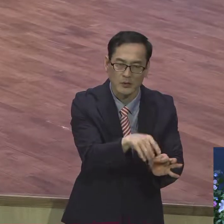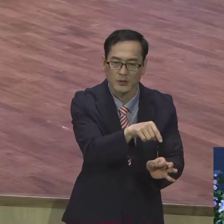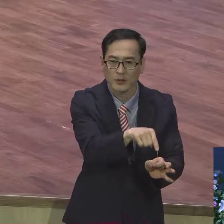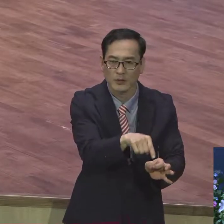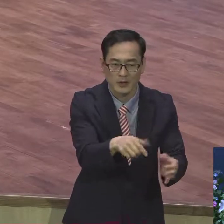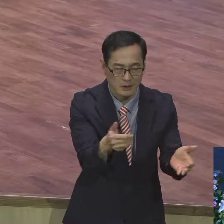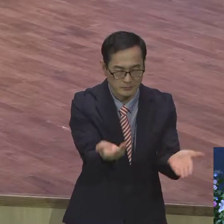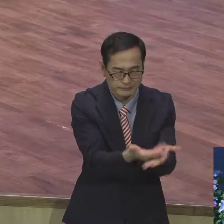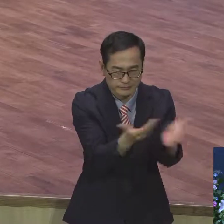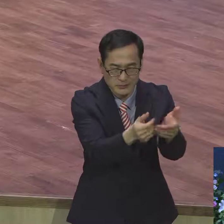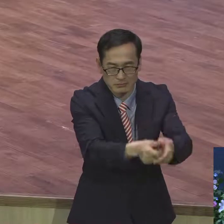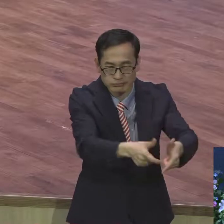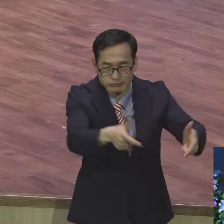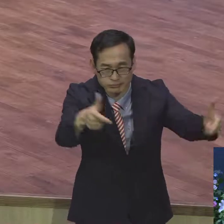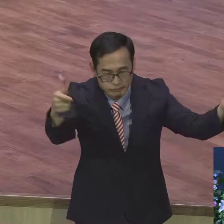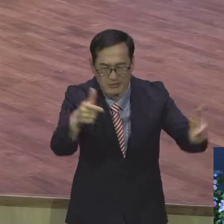계속 신분을 막여요.